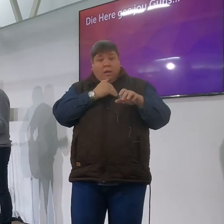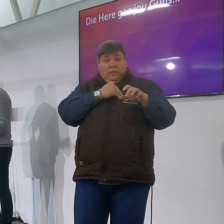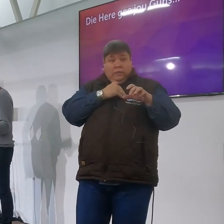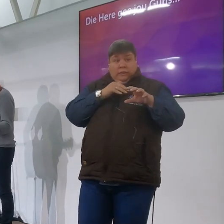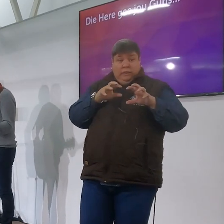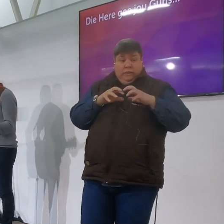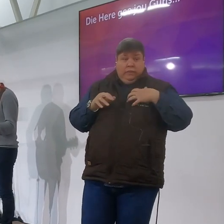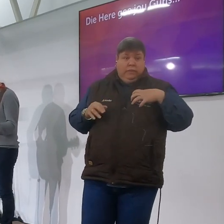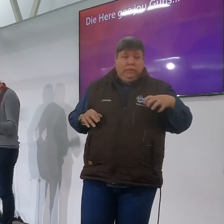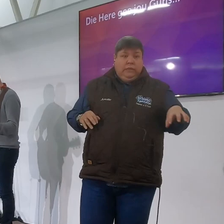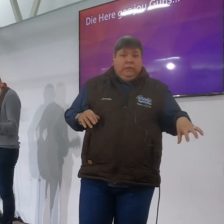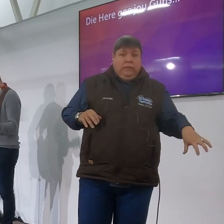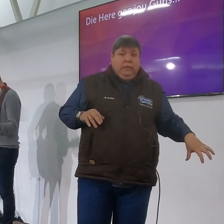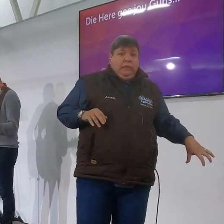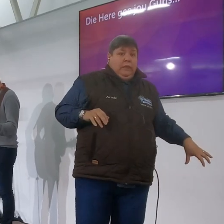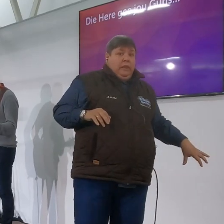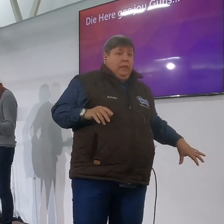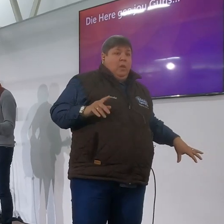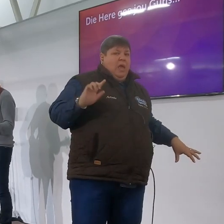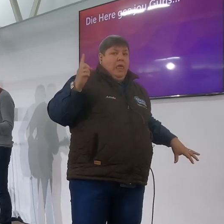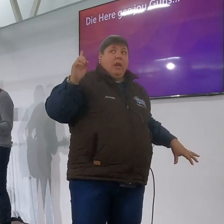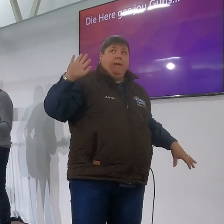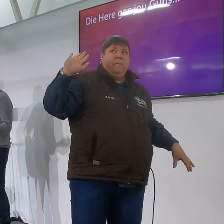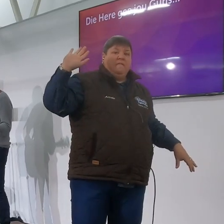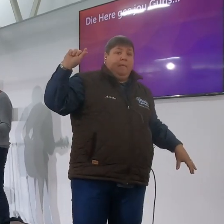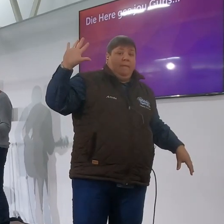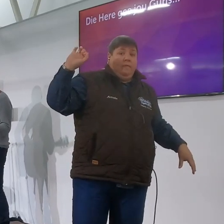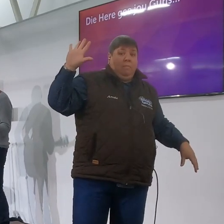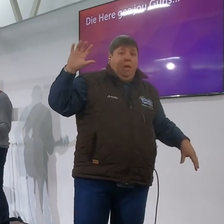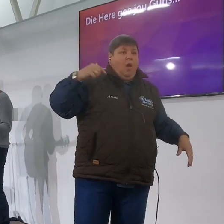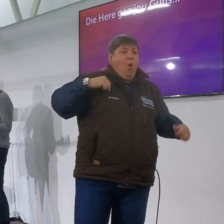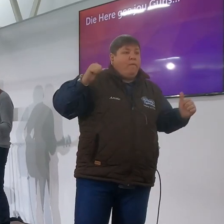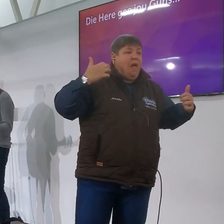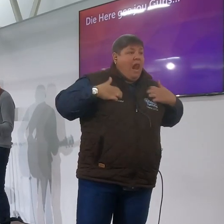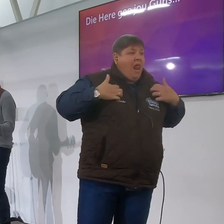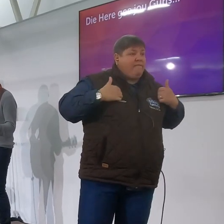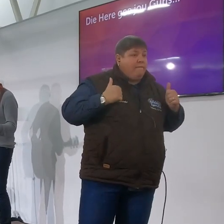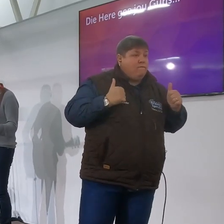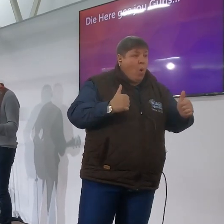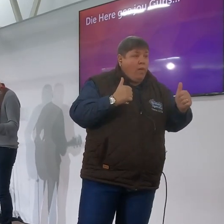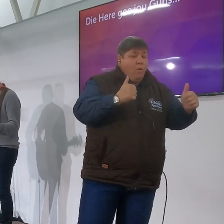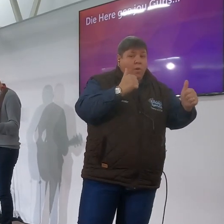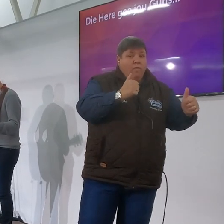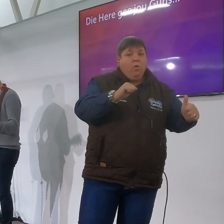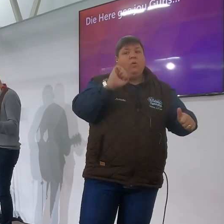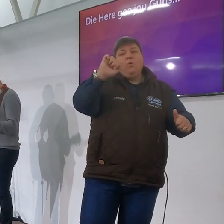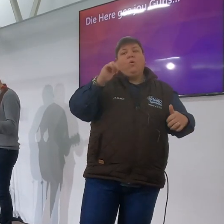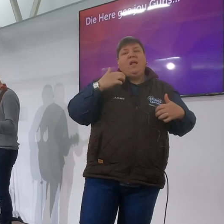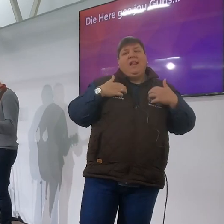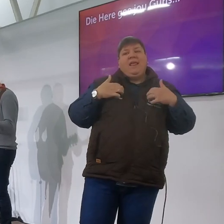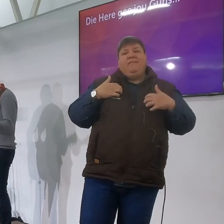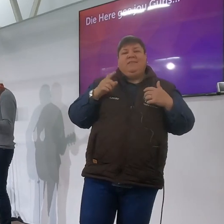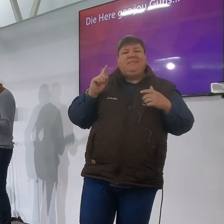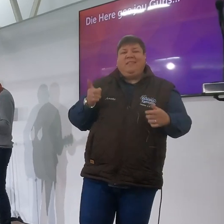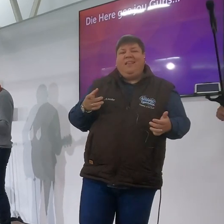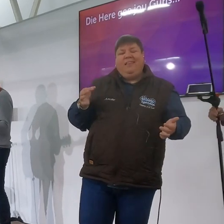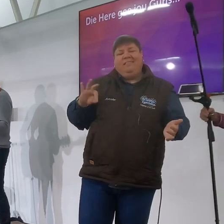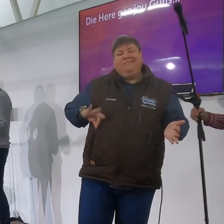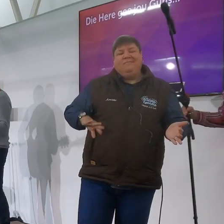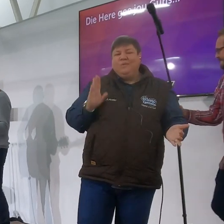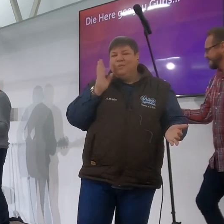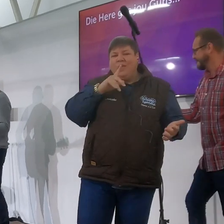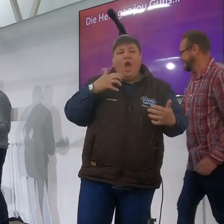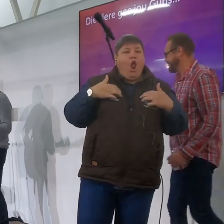die jyre tevrede te maak nie maar om al die andere dinge na te jage in my leven dan gaan ek dan gaan het vir my niks wees